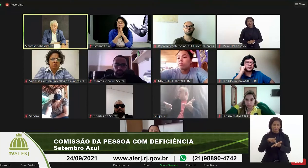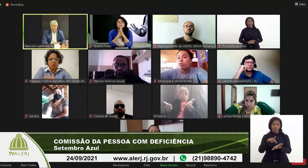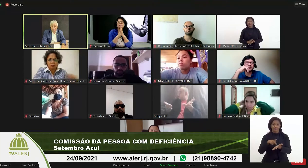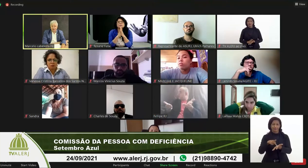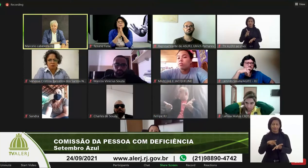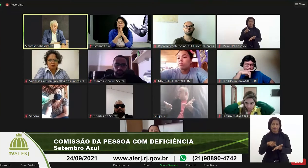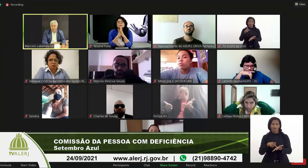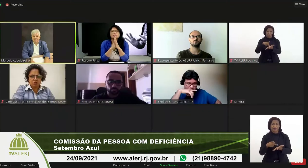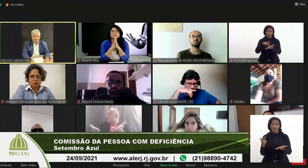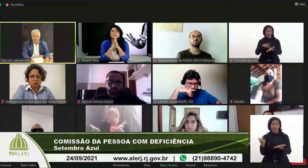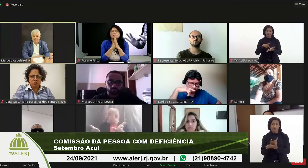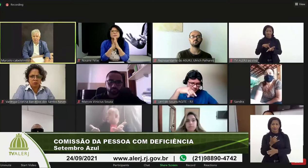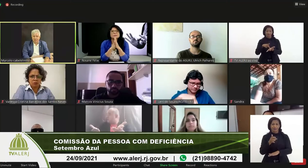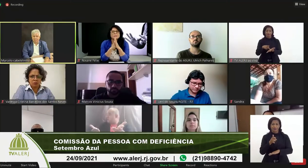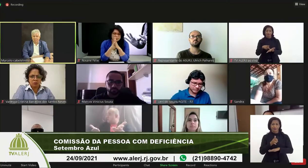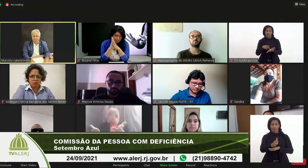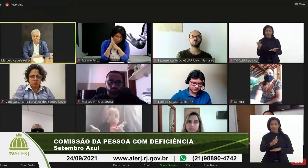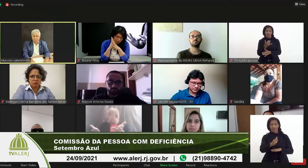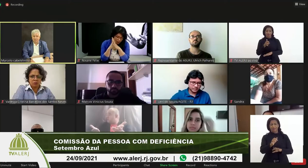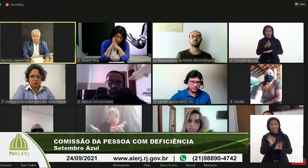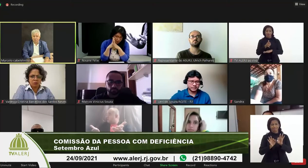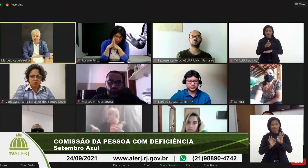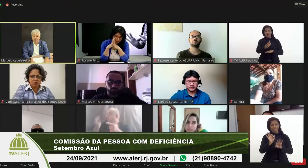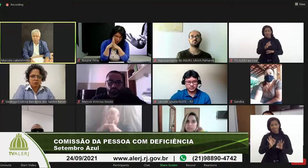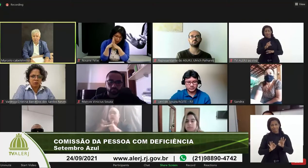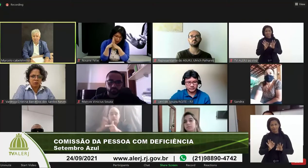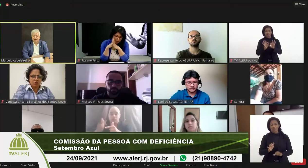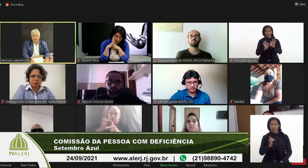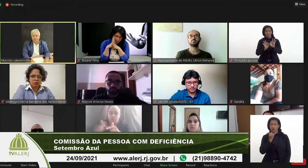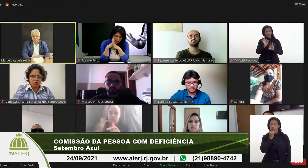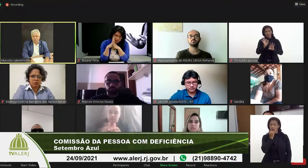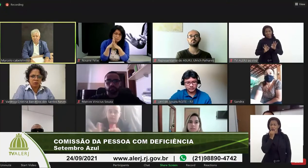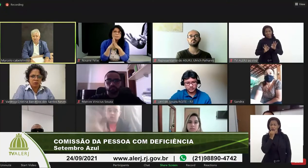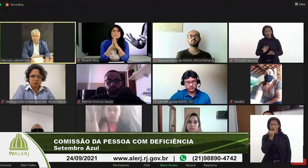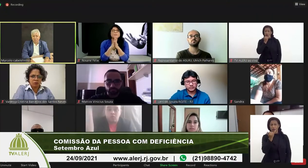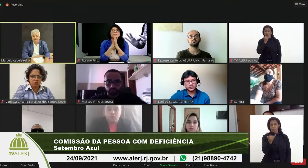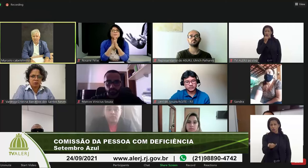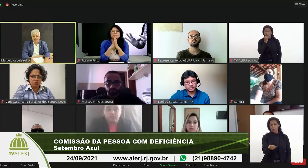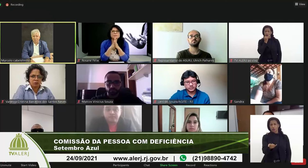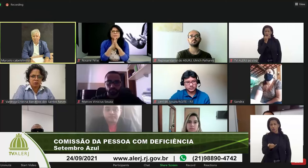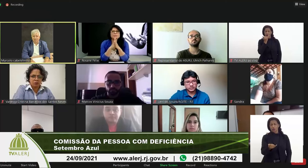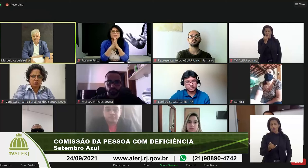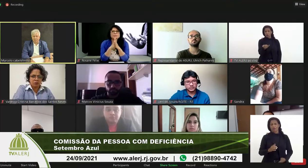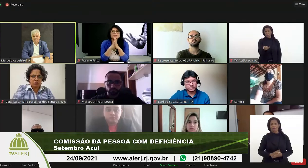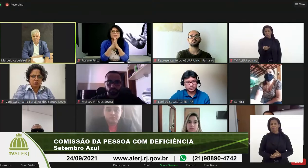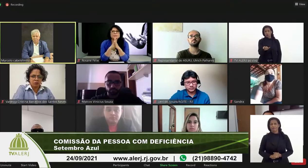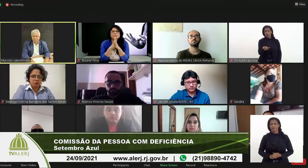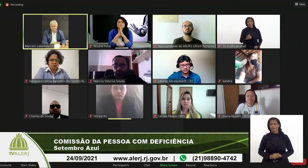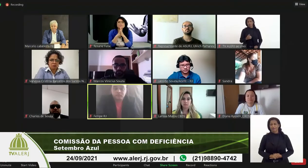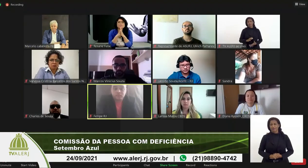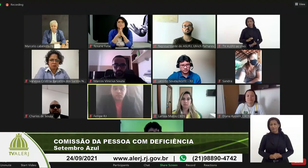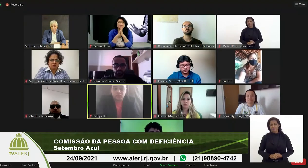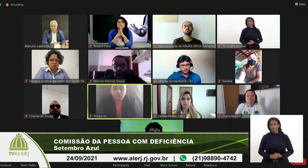uma falha da organização peço desculpa e todos serão falas com certeza